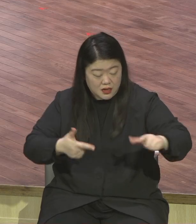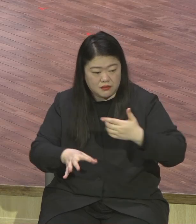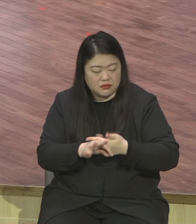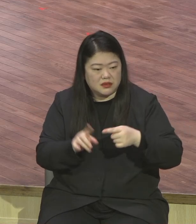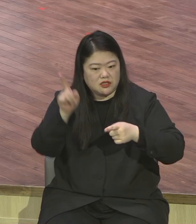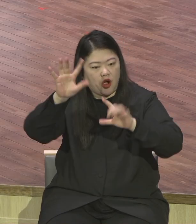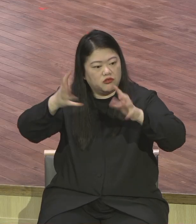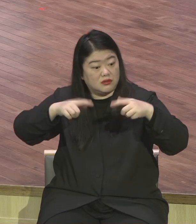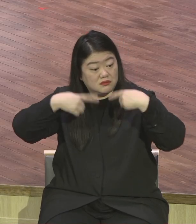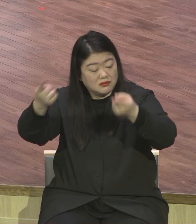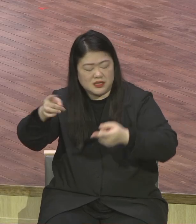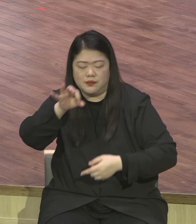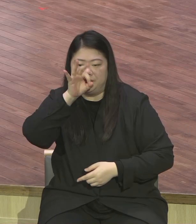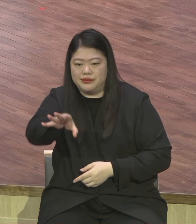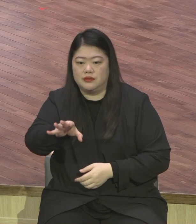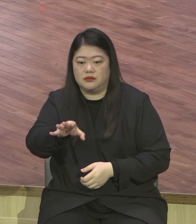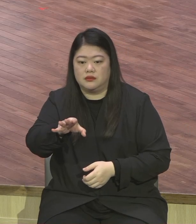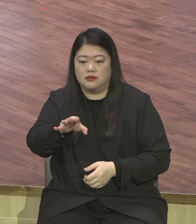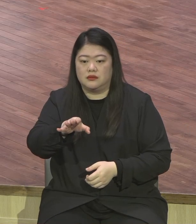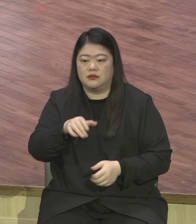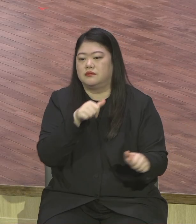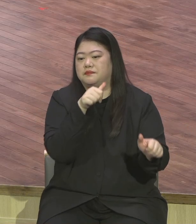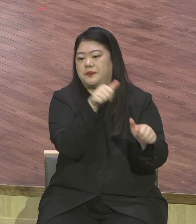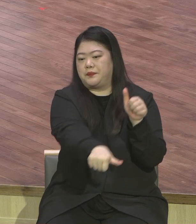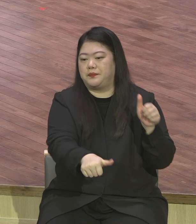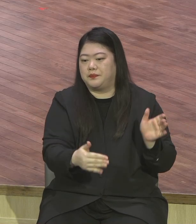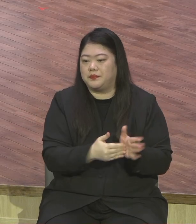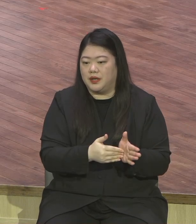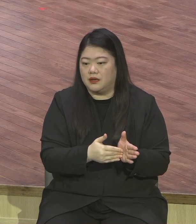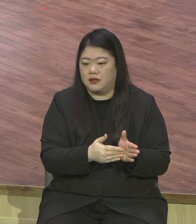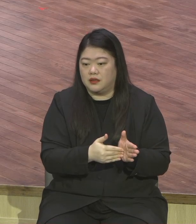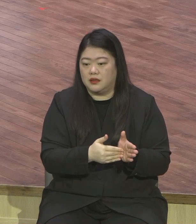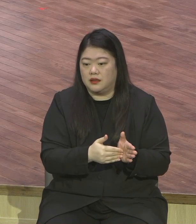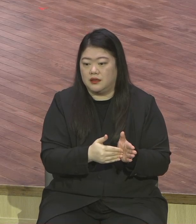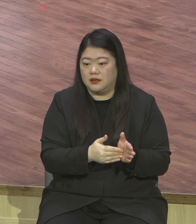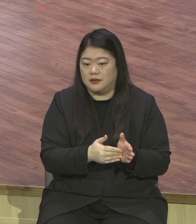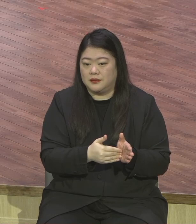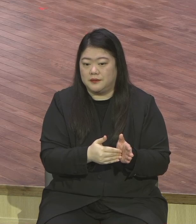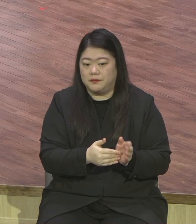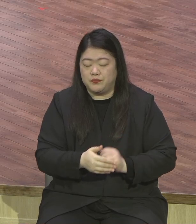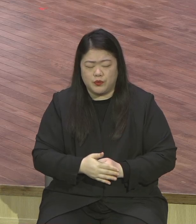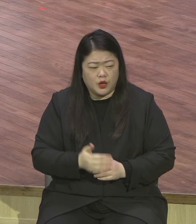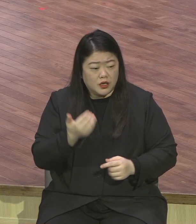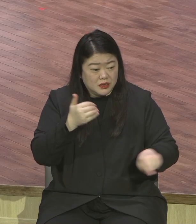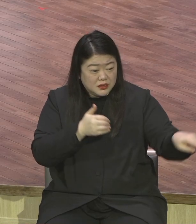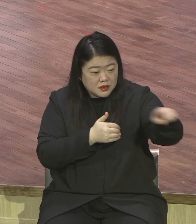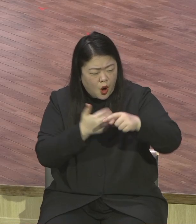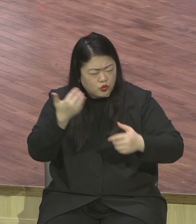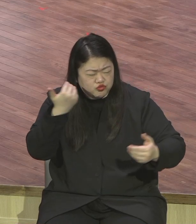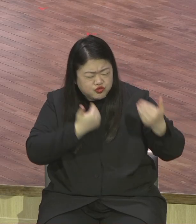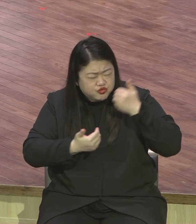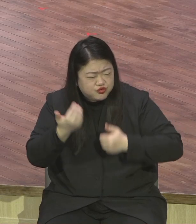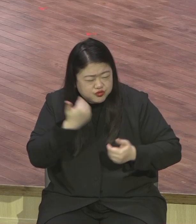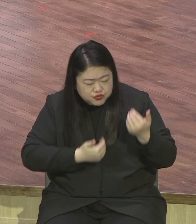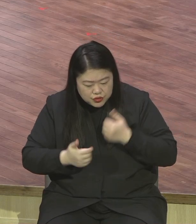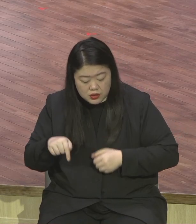그렇게 말씀하시면서 누구든지 이 어린아이와 같이 자기를 낮추는 사람 그랬어요